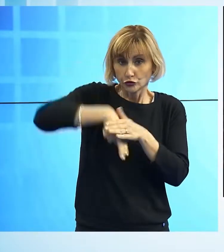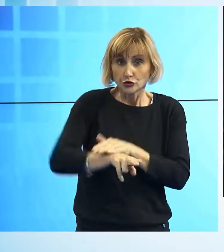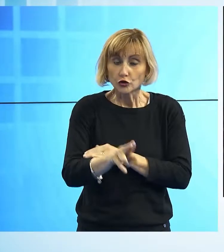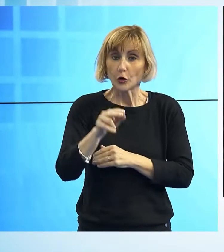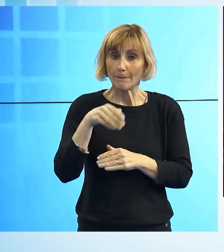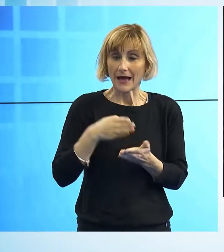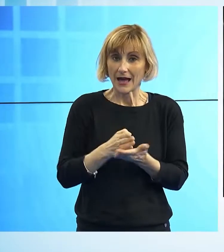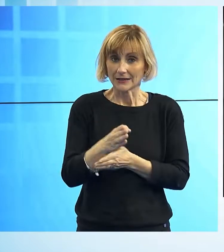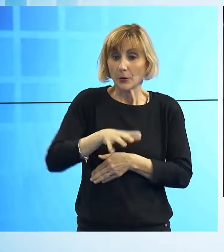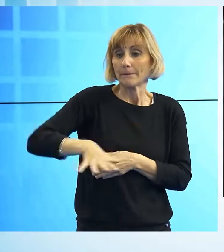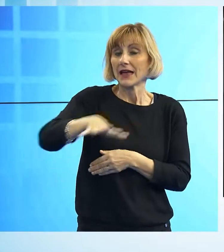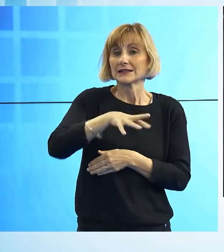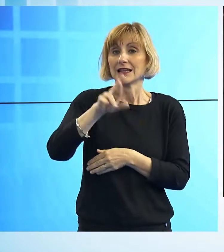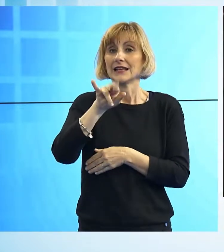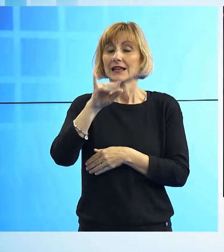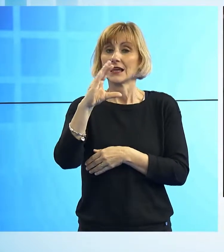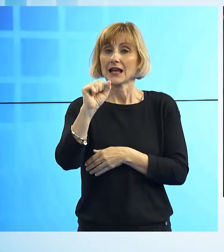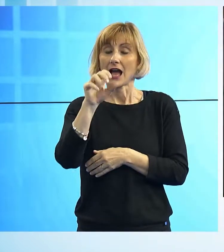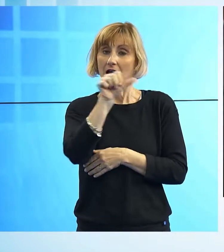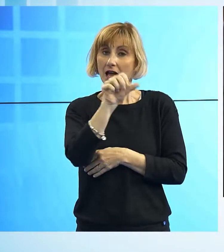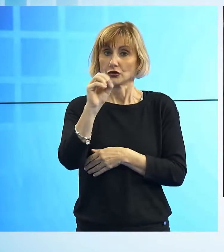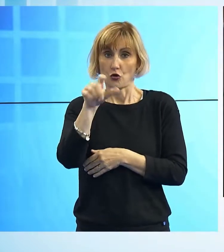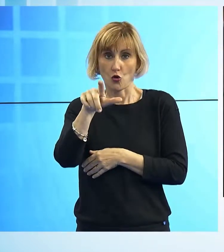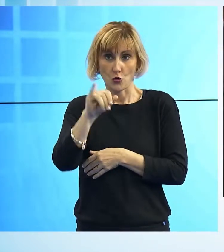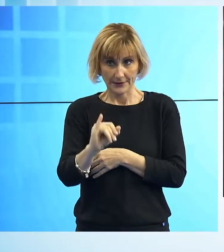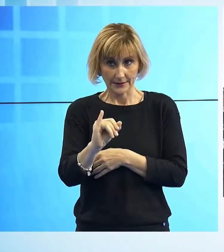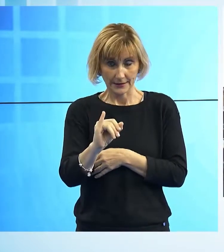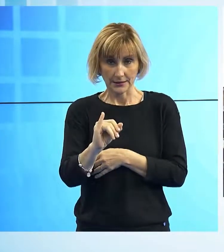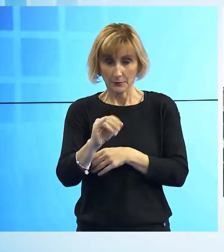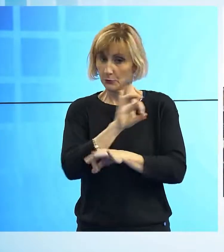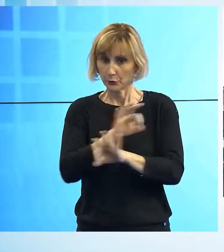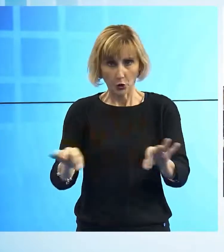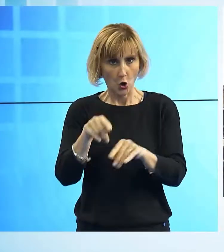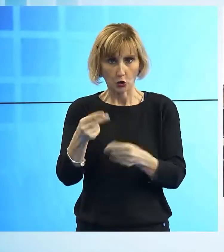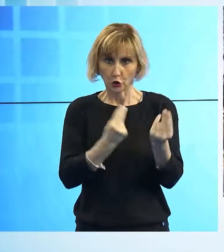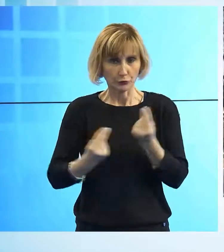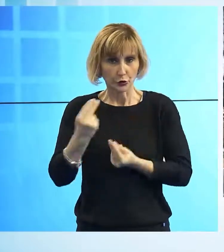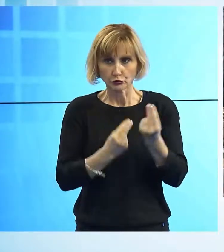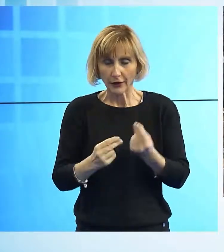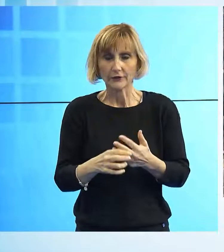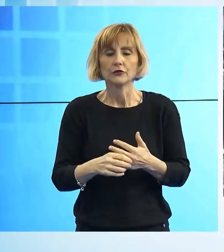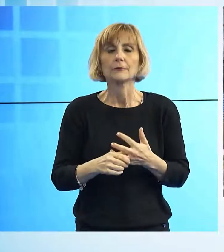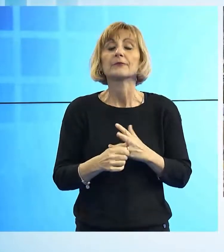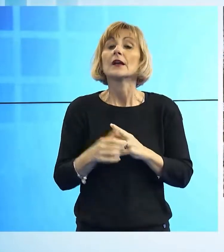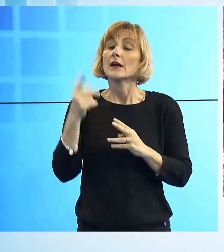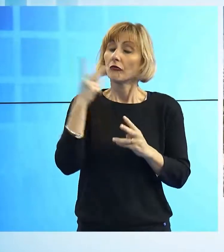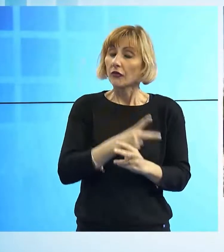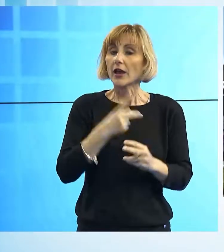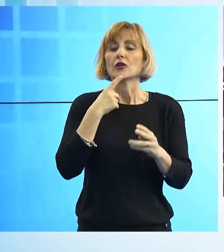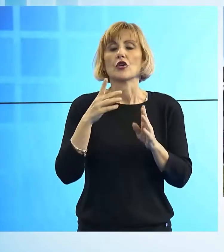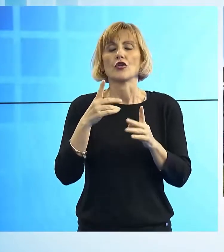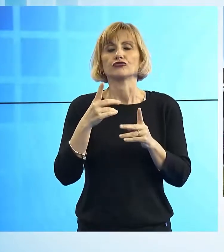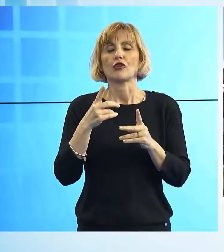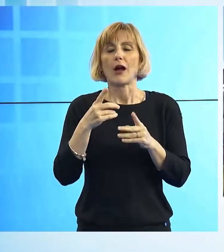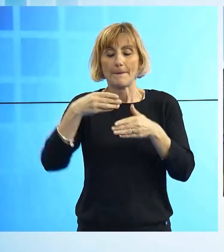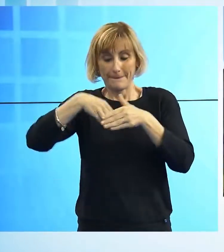Ricasoli. Il piano per la costruzione del percorso ciclopedonale che unirà la stazione di Lucca agli spalti delle mura, agevolando la viabilità